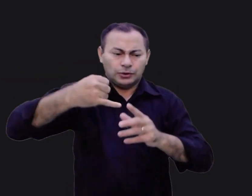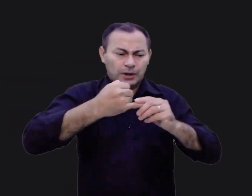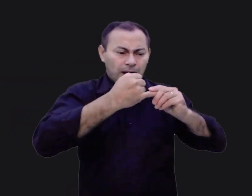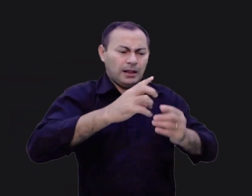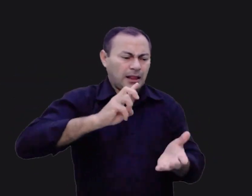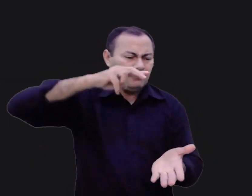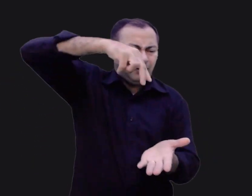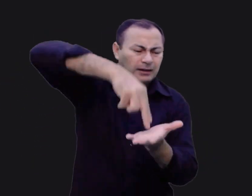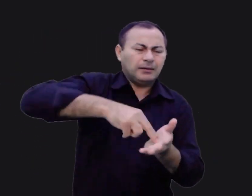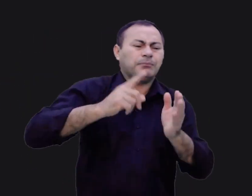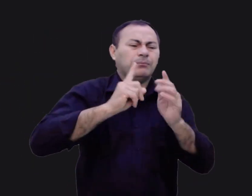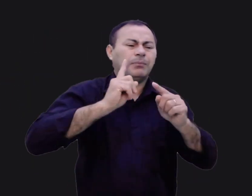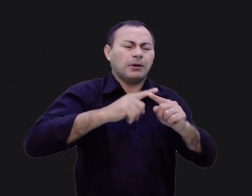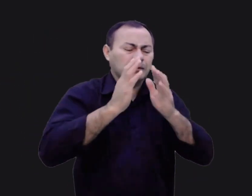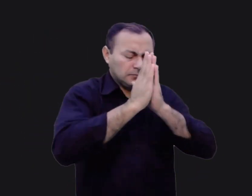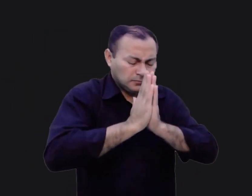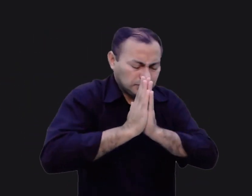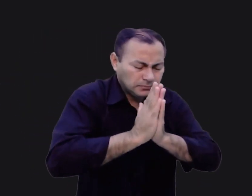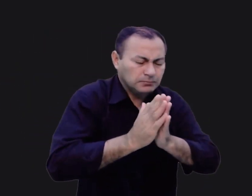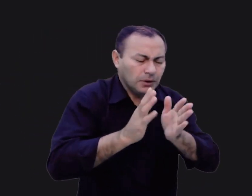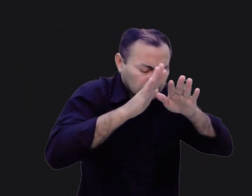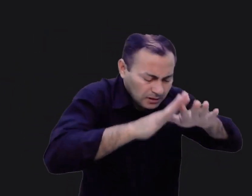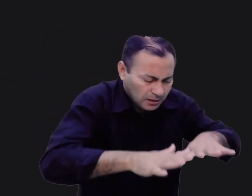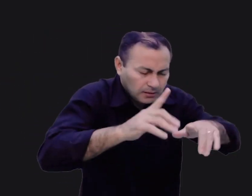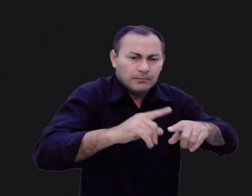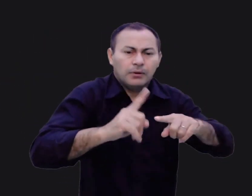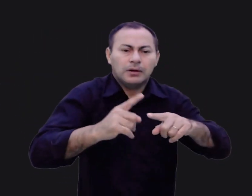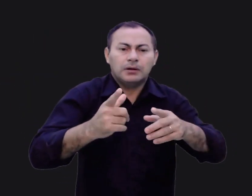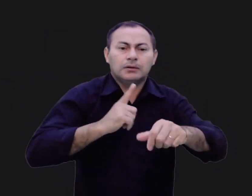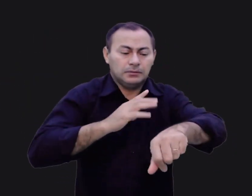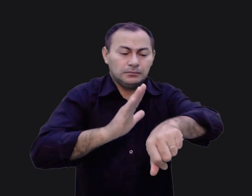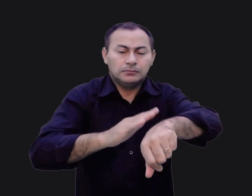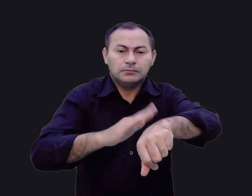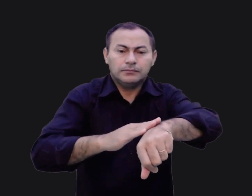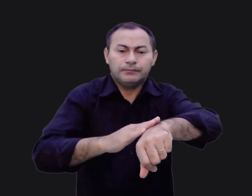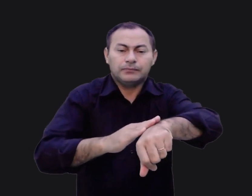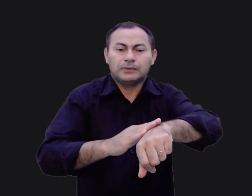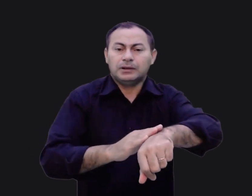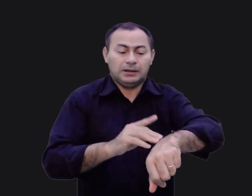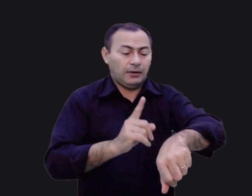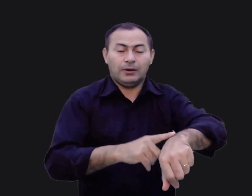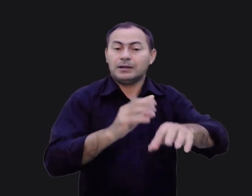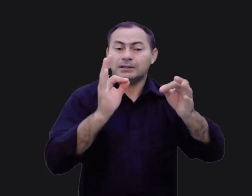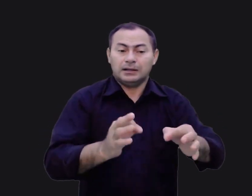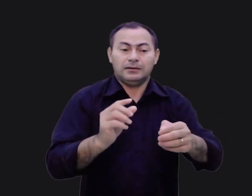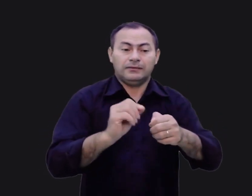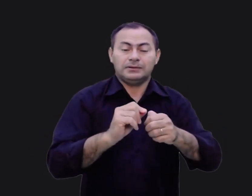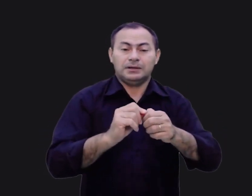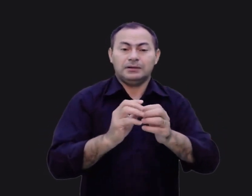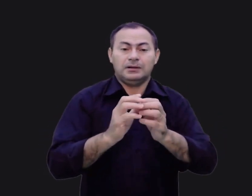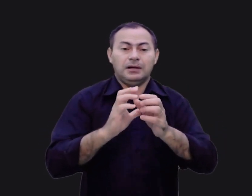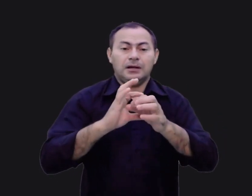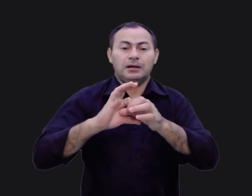rosto em terra? Fazendo uma aplicação disso, podemos afirmar que há momentos em que é imoral fazer uma reunião de oração.